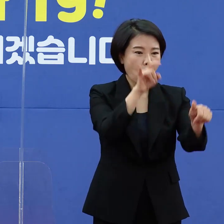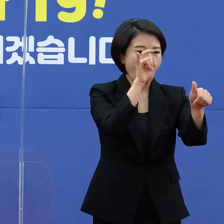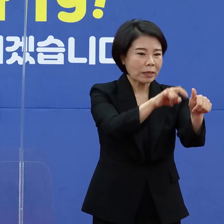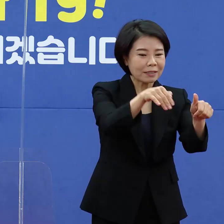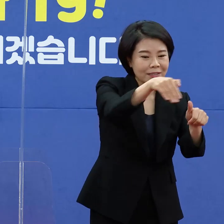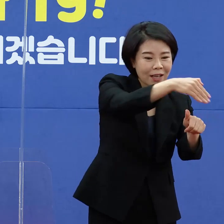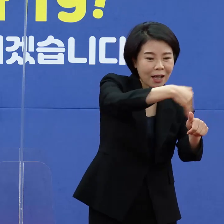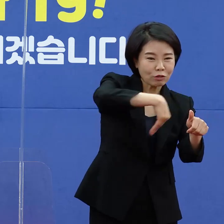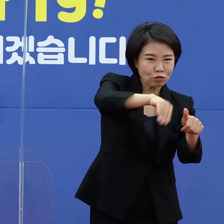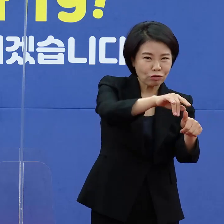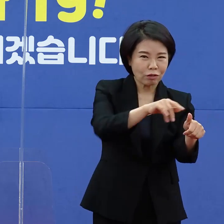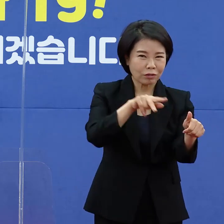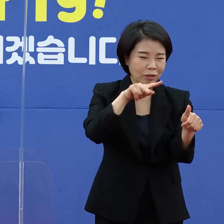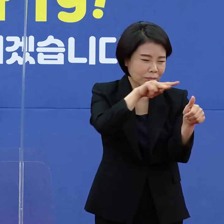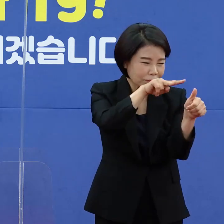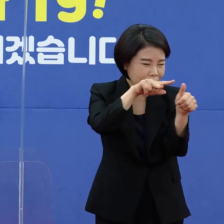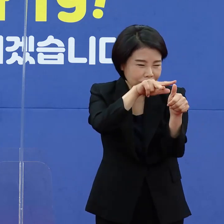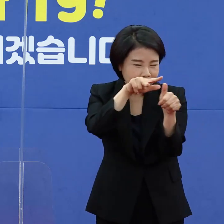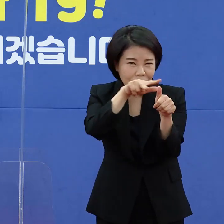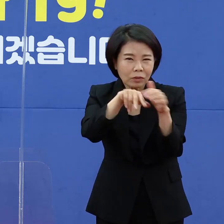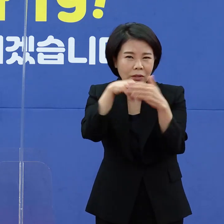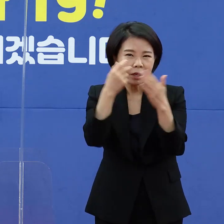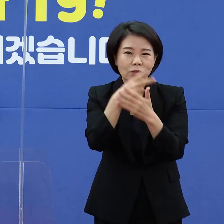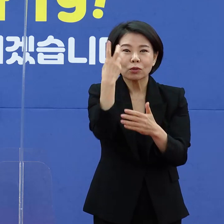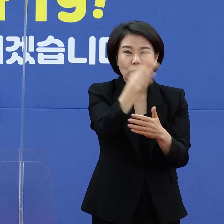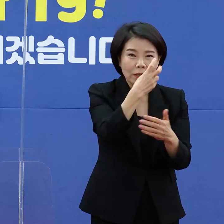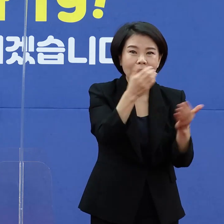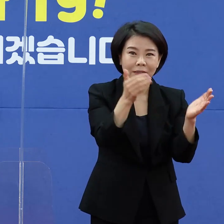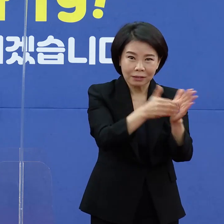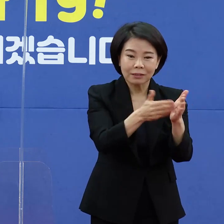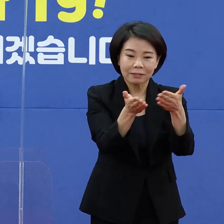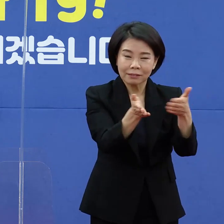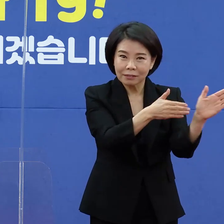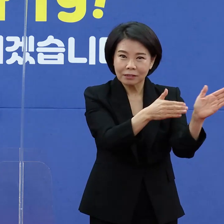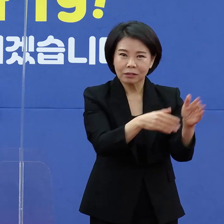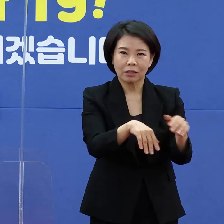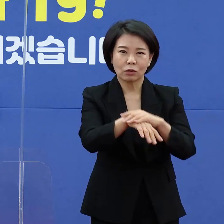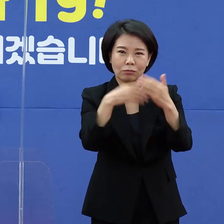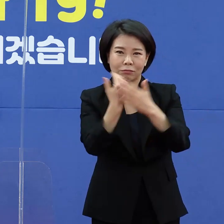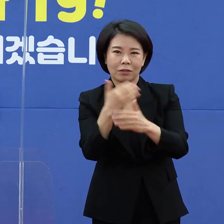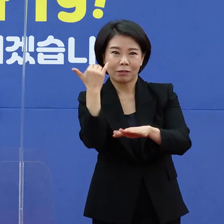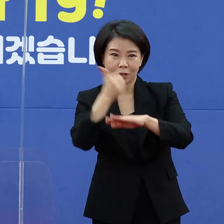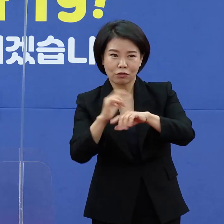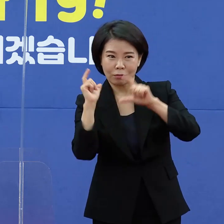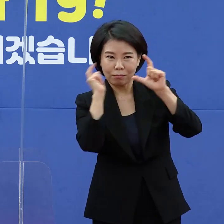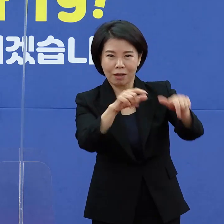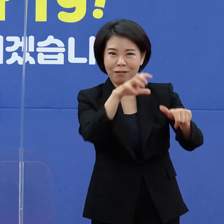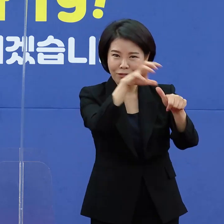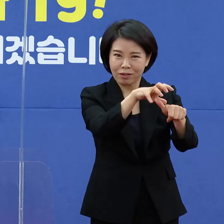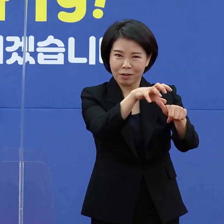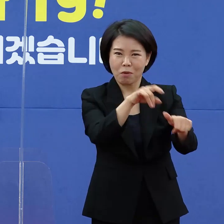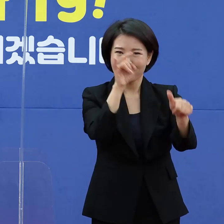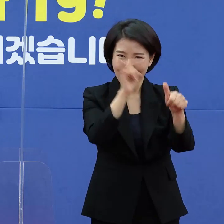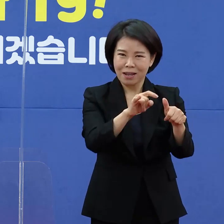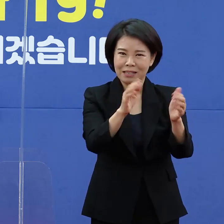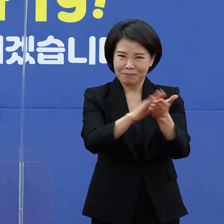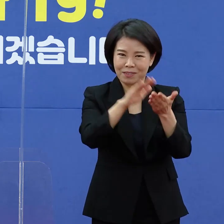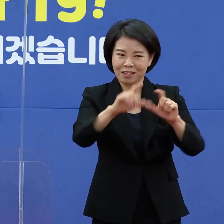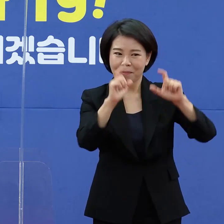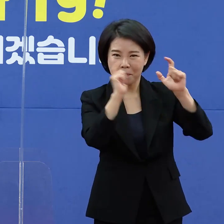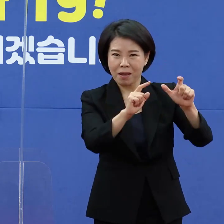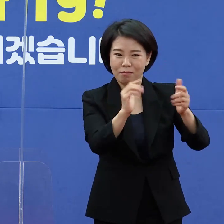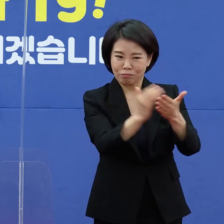주변 추적해서 이제 다 역학조사를 하고 그분들에게 통보가 가고 뭐 격리가 되거나 분리가 되었는데